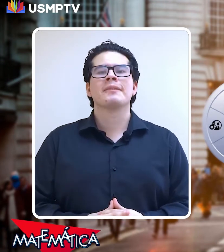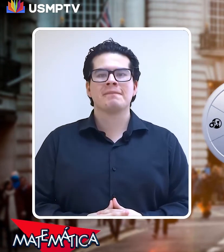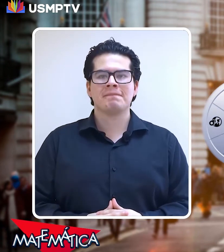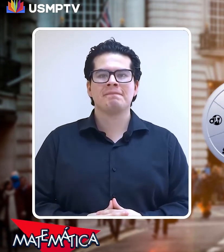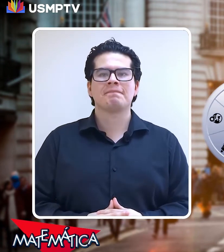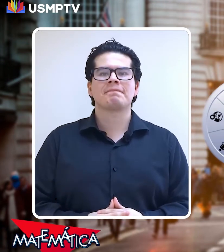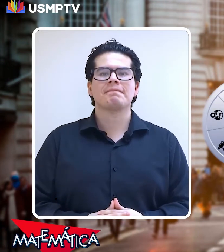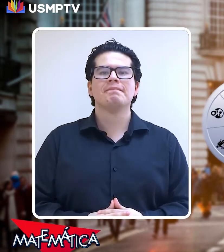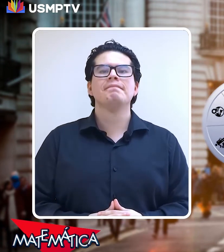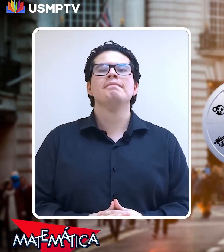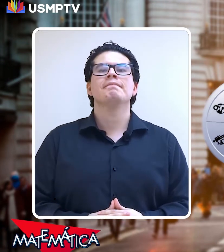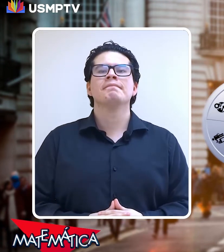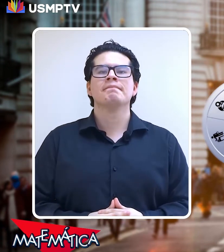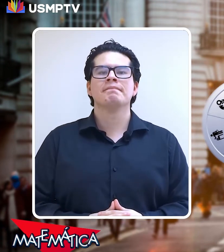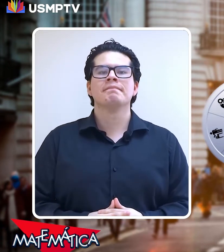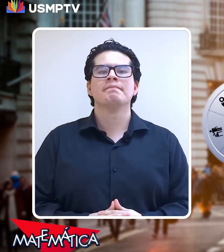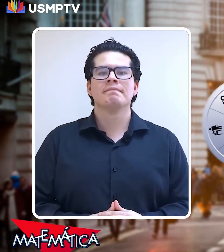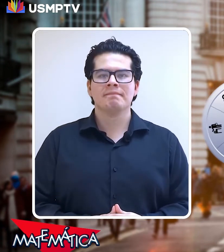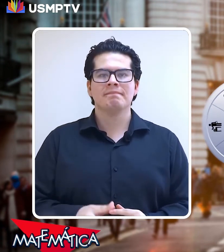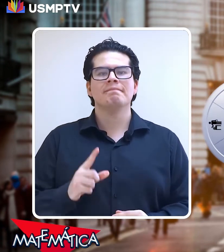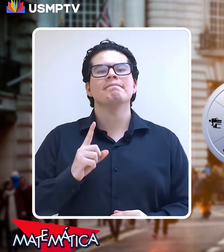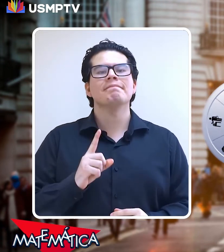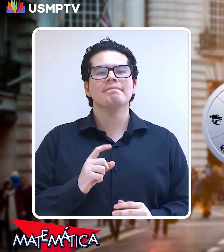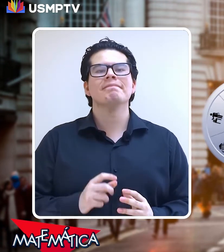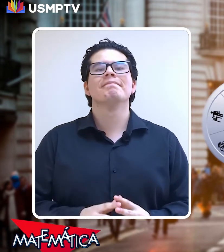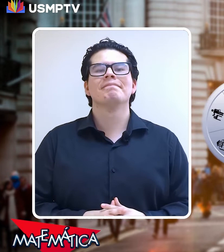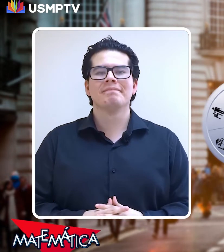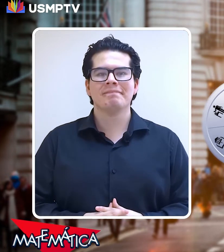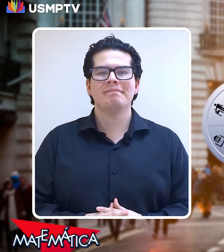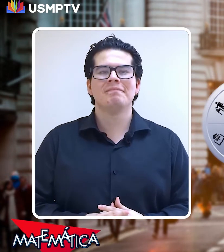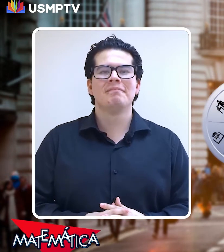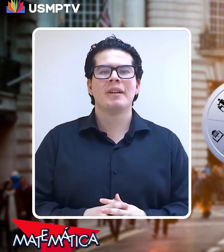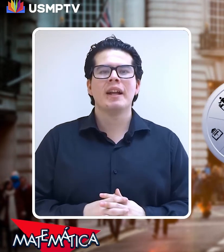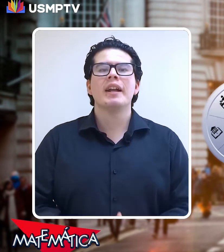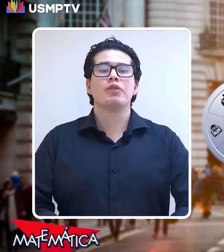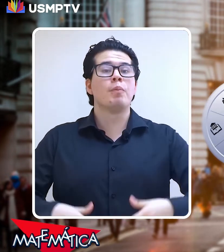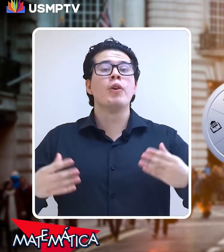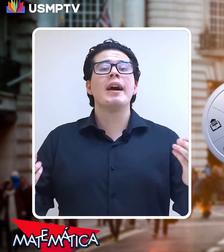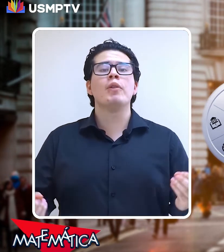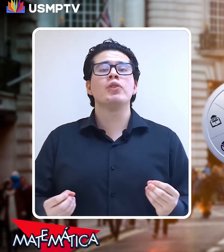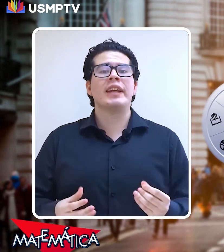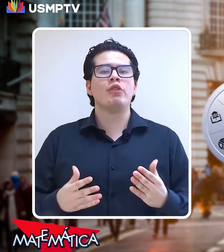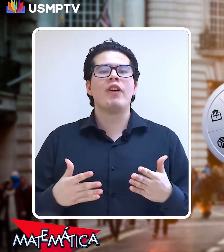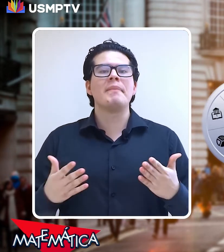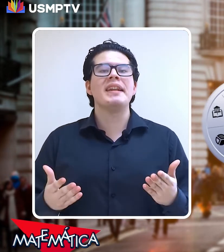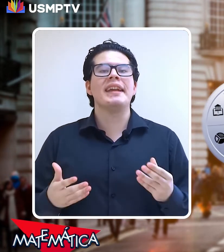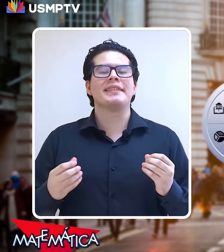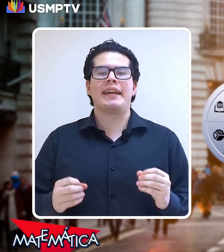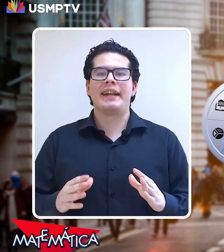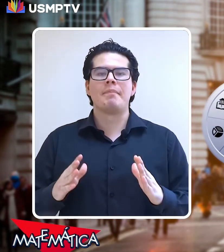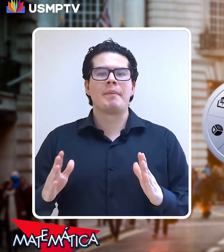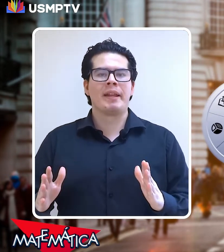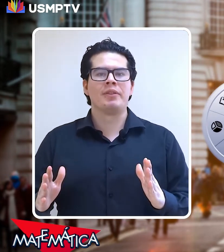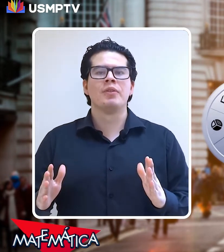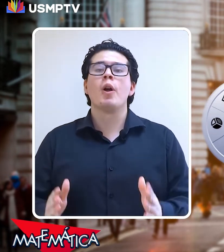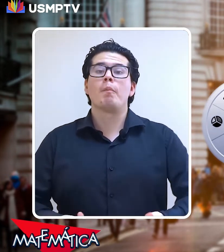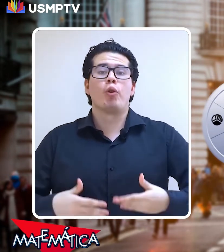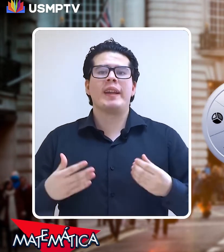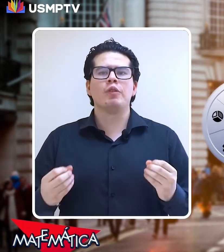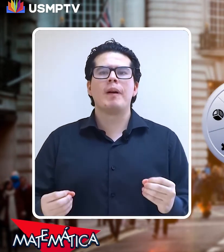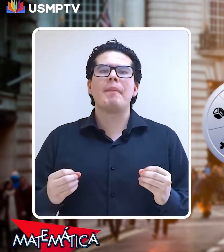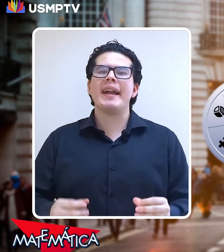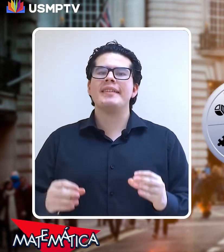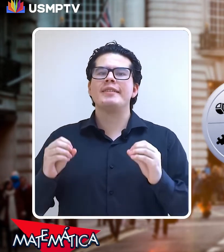mi vida y sigues sin tener una respuesta presta atención a lo que hablaremos a continuación Supongamos que tu familia está de campamento